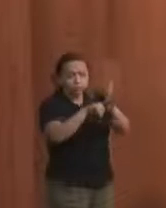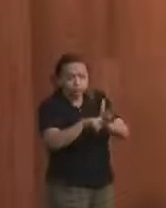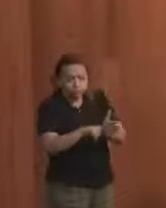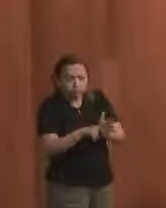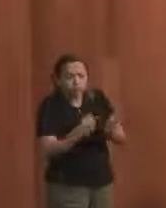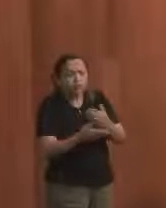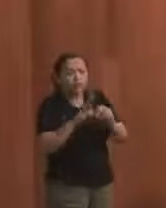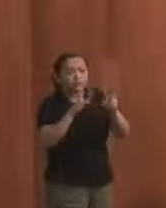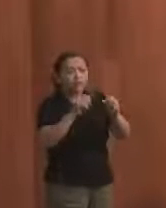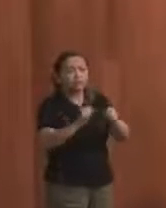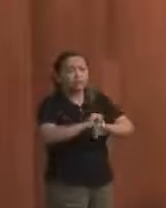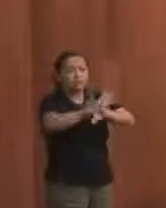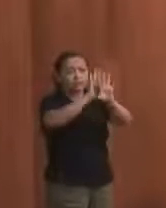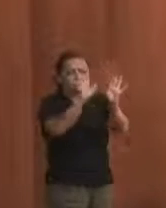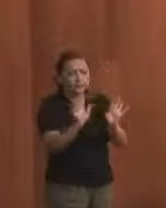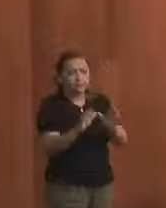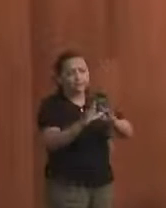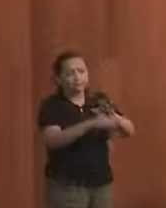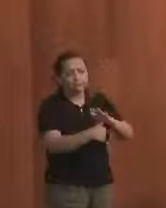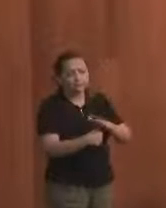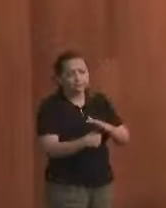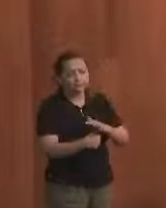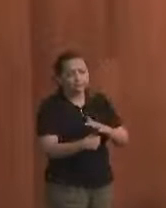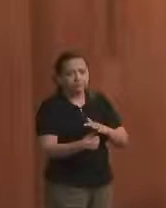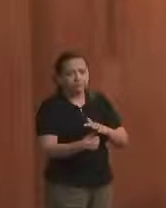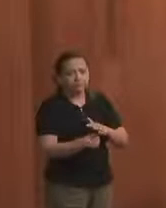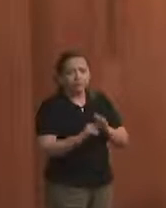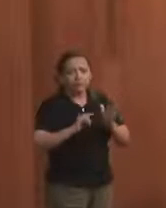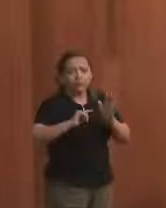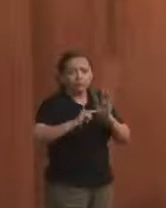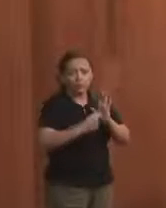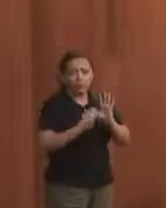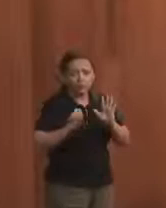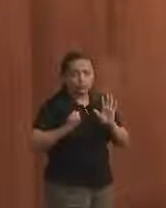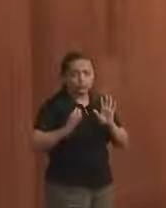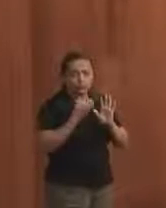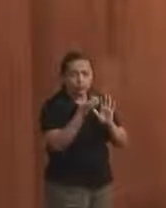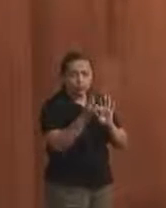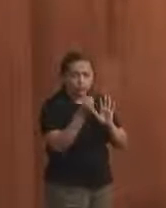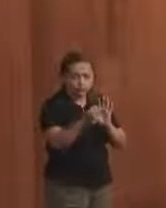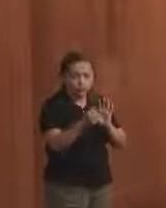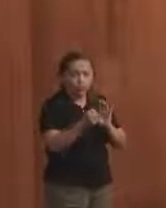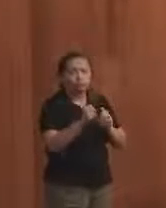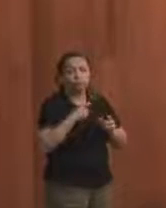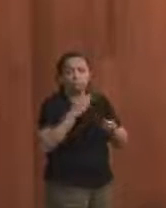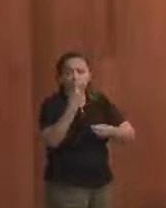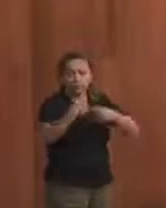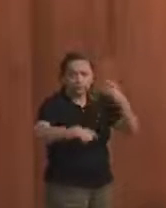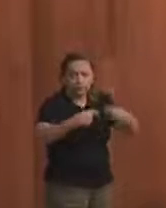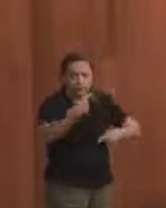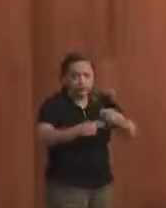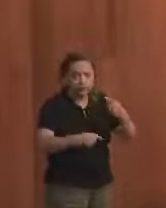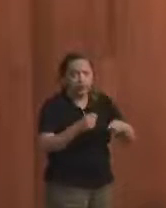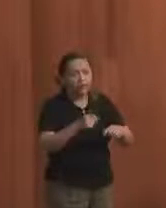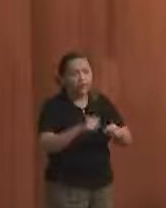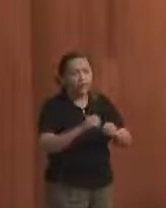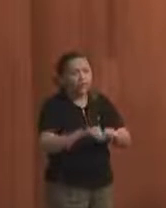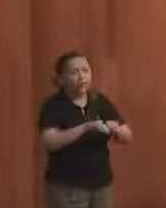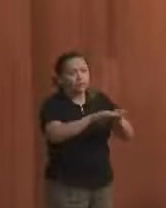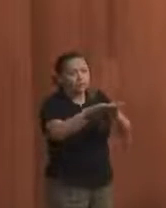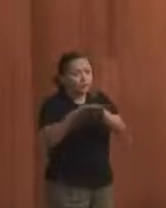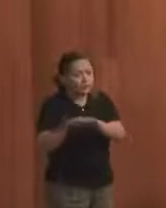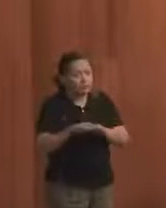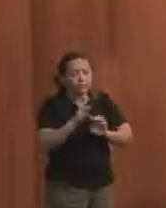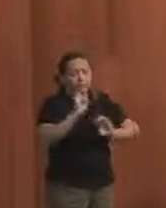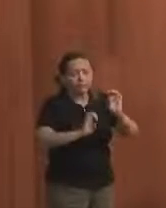sobre temas de transparência e corrupção. O ponto 8 foi um ponto bastante discutido, que é a democratização